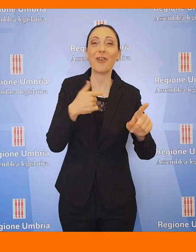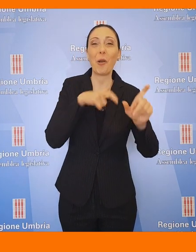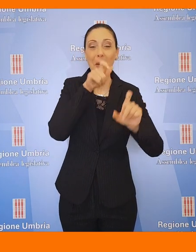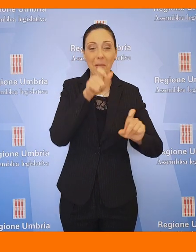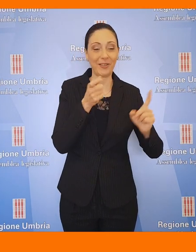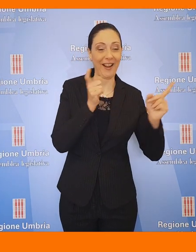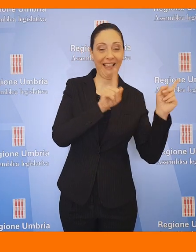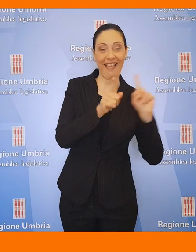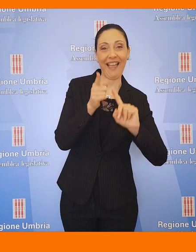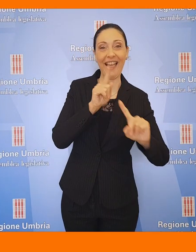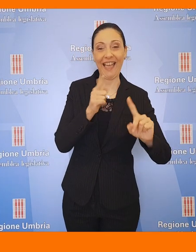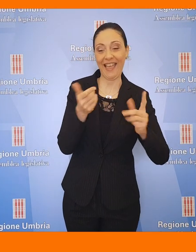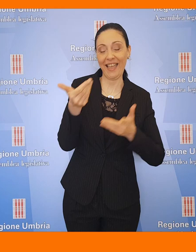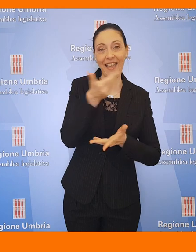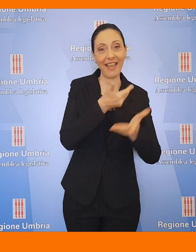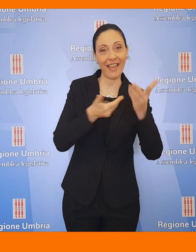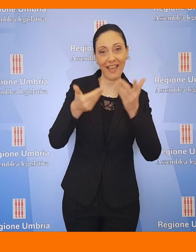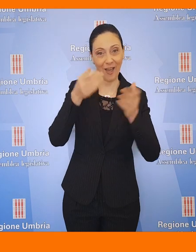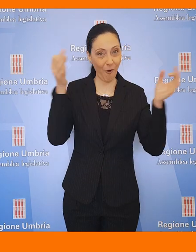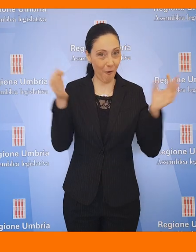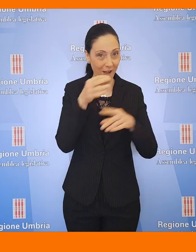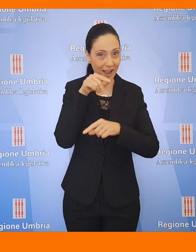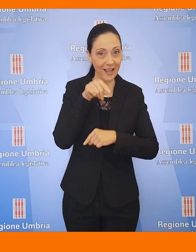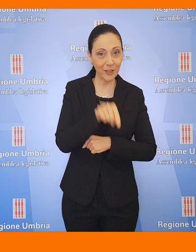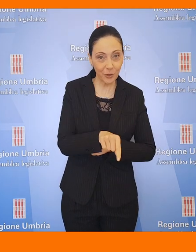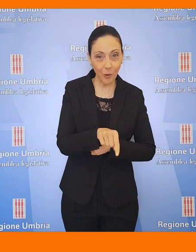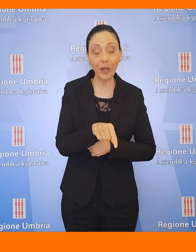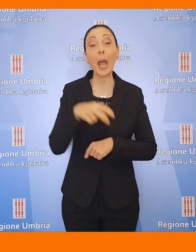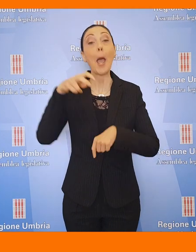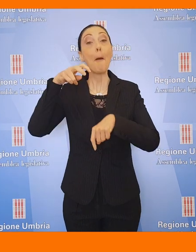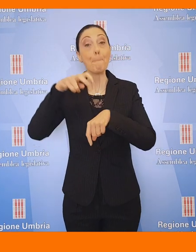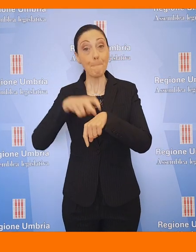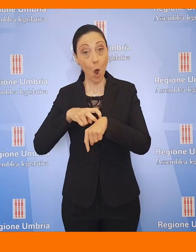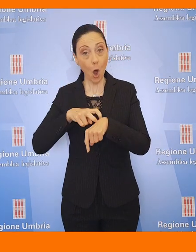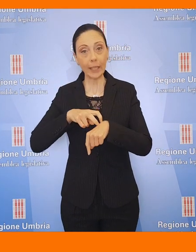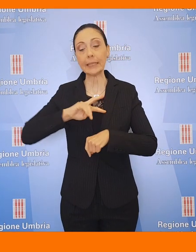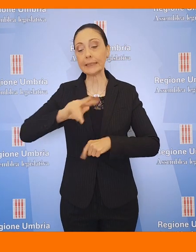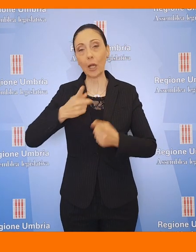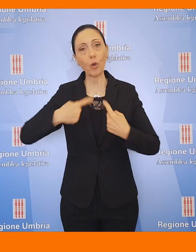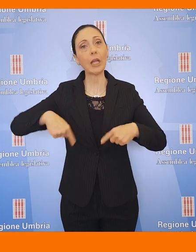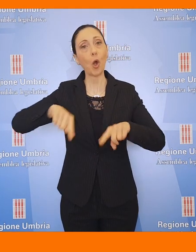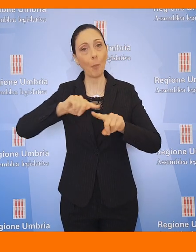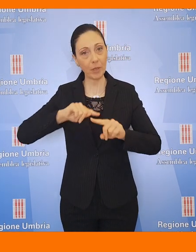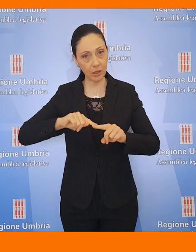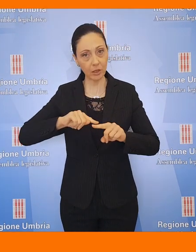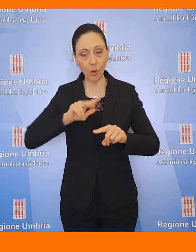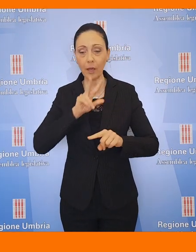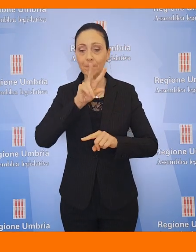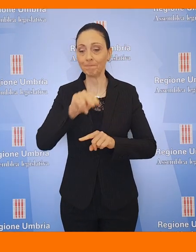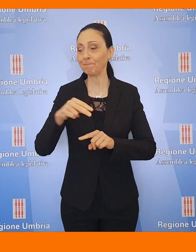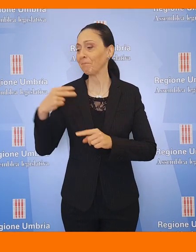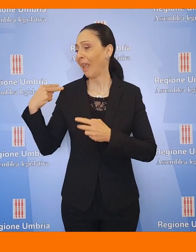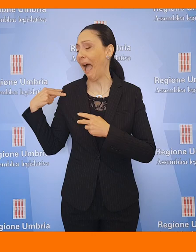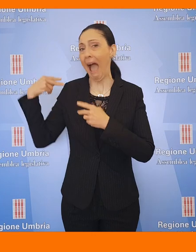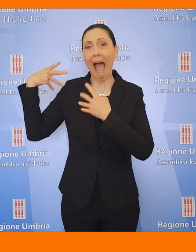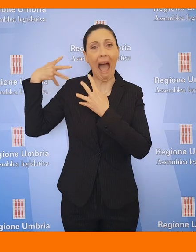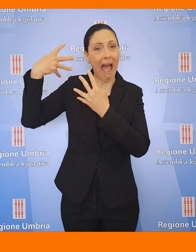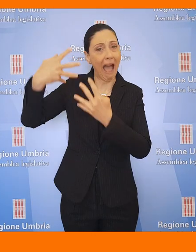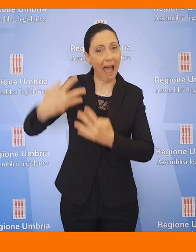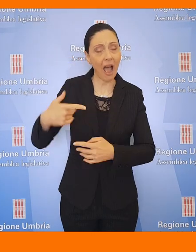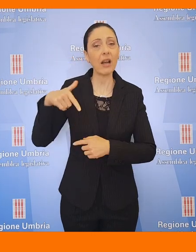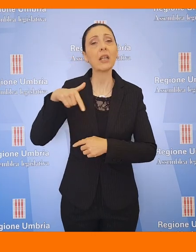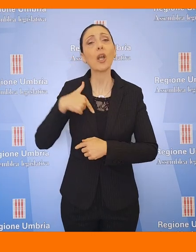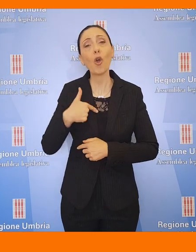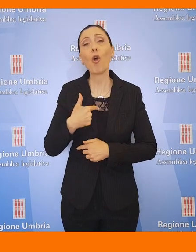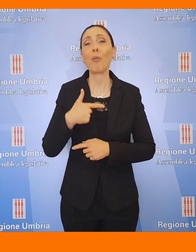e libertà. Gli ultimi decenni in Italia, ha detto Bori, illustrando l'atto in seconda Commissione, hanno assegnato un arretramento delle edicole con